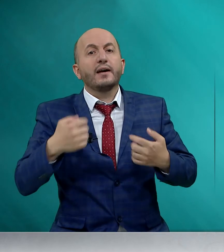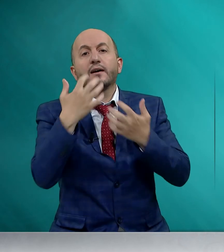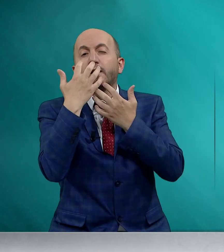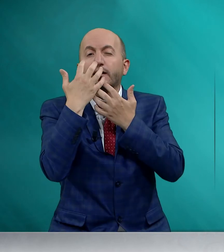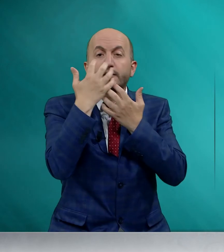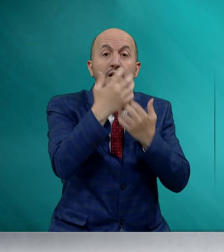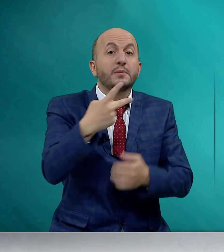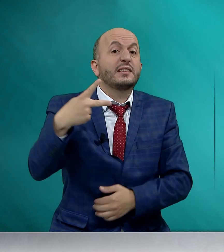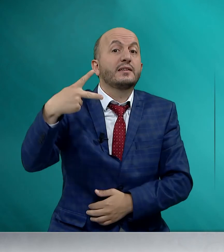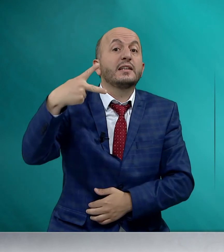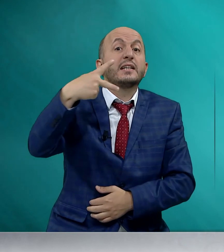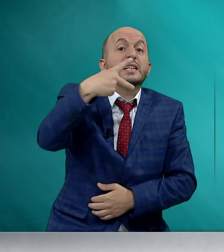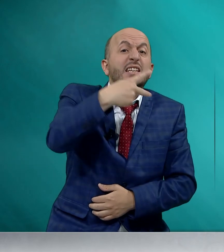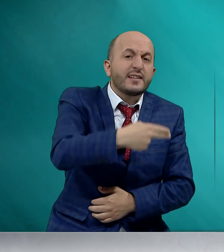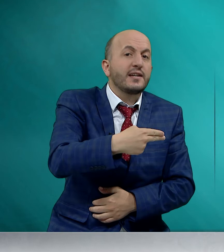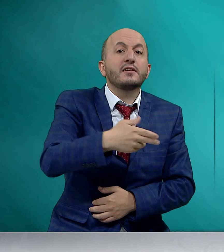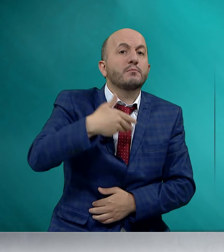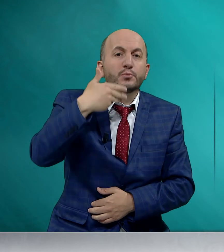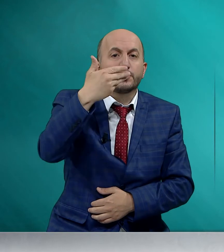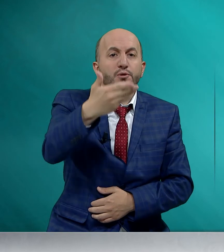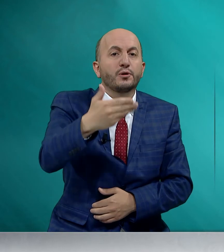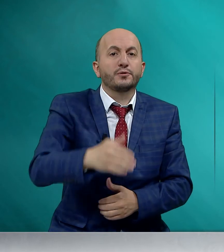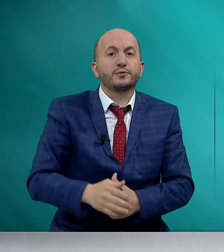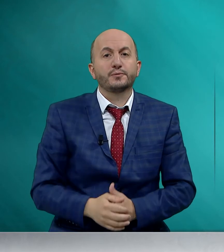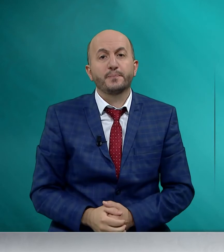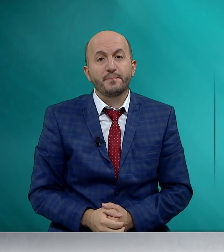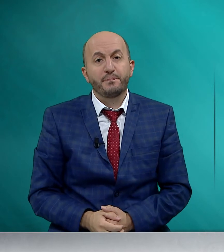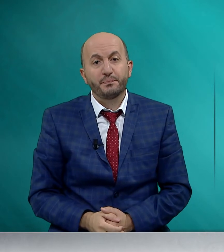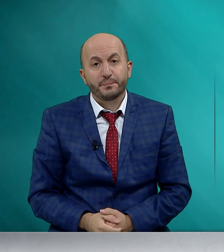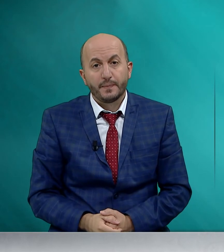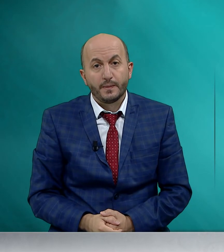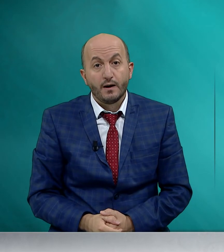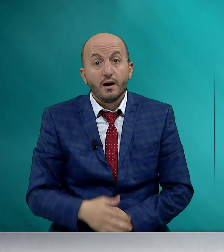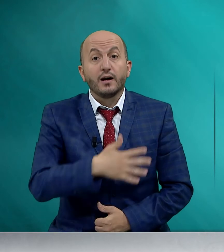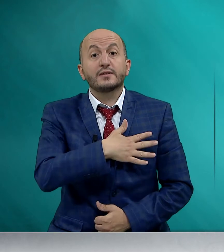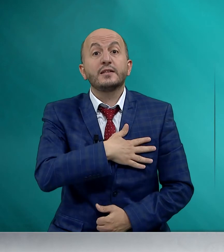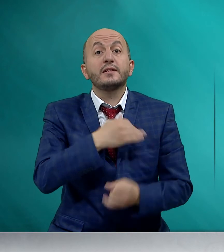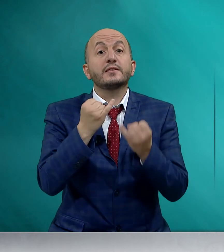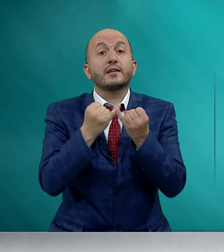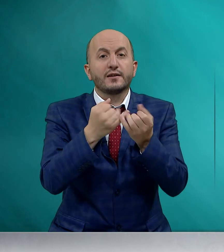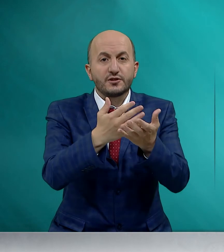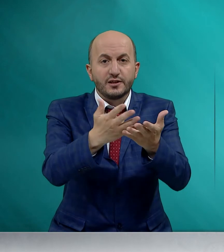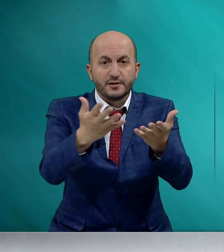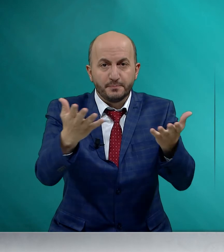rahmetini keserim buyuruyor. Aziz kardeşlerim,